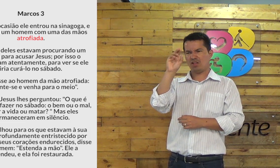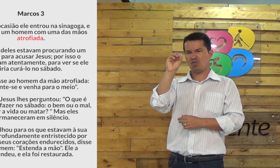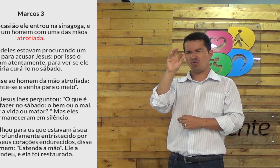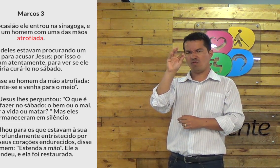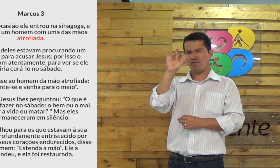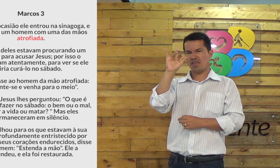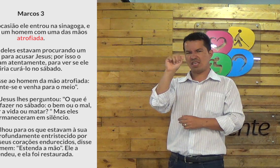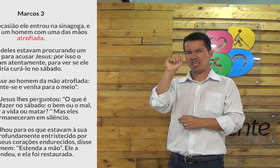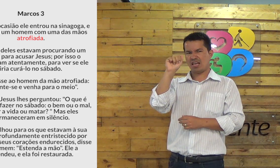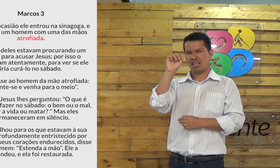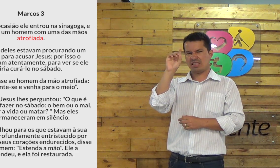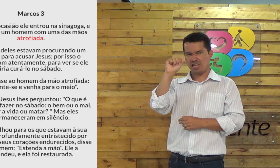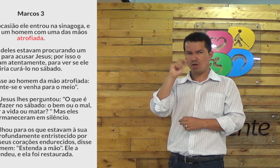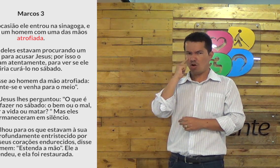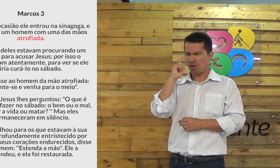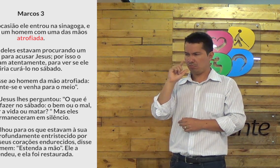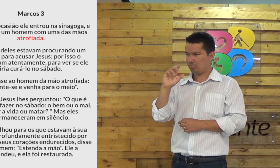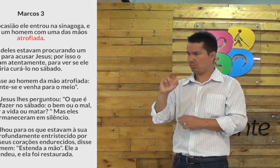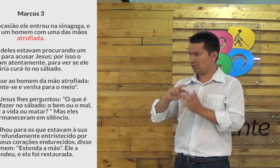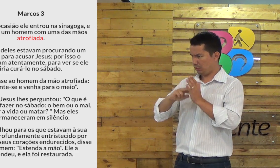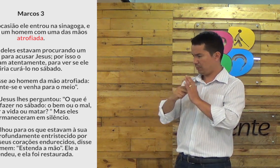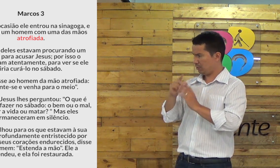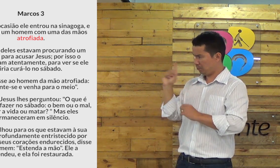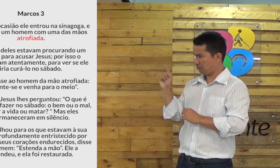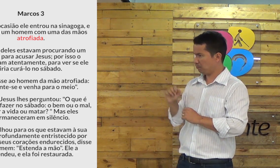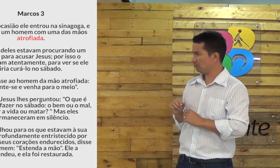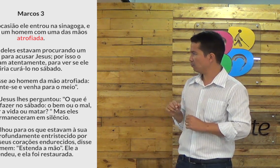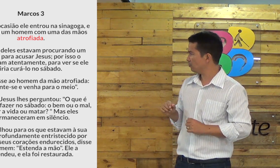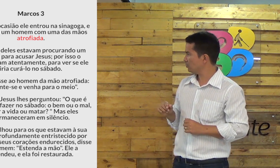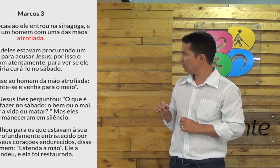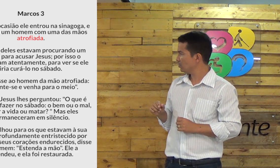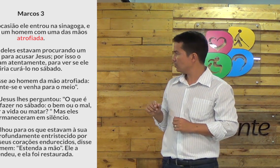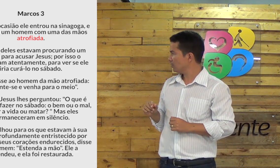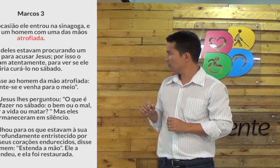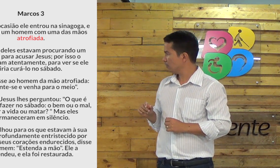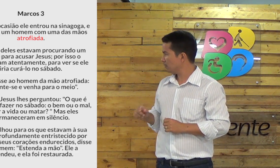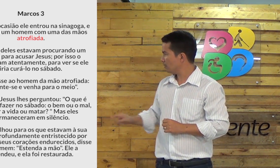Mão atrofiada? Olha só. Vamos entender o significado.